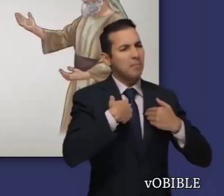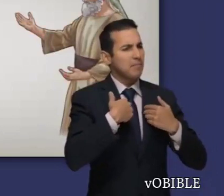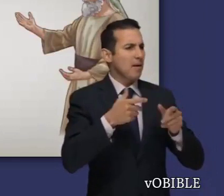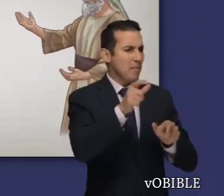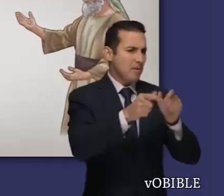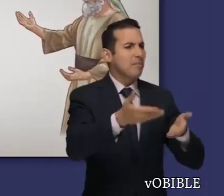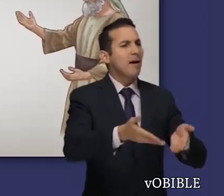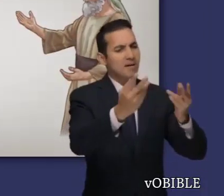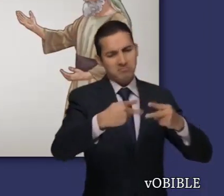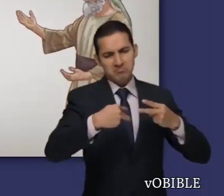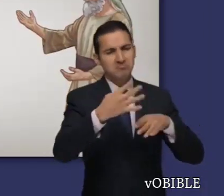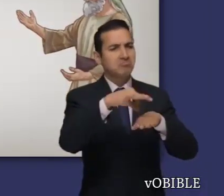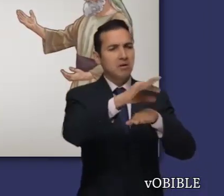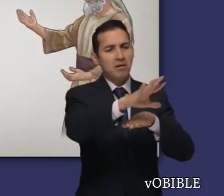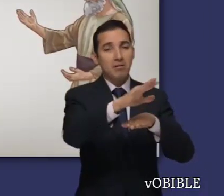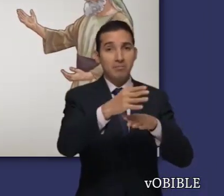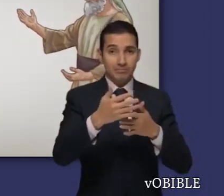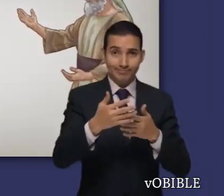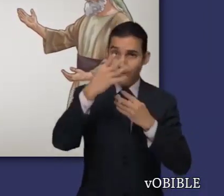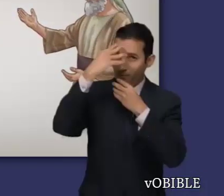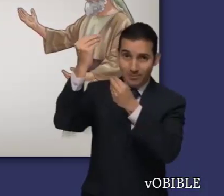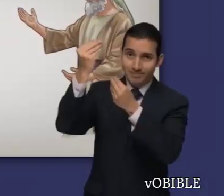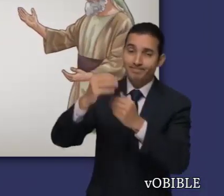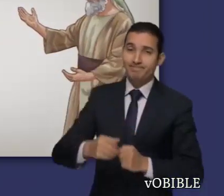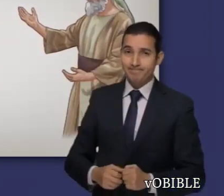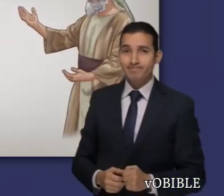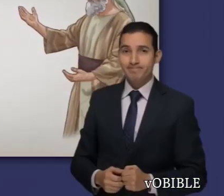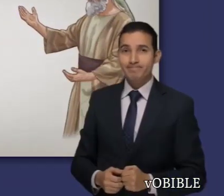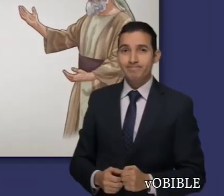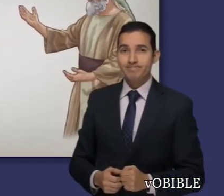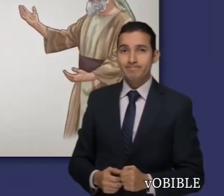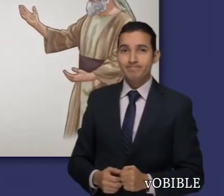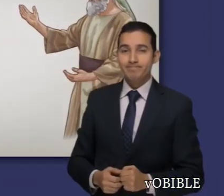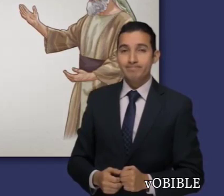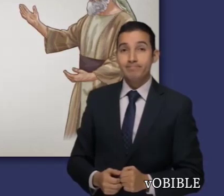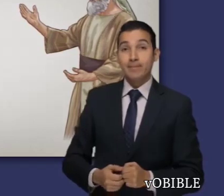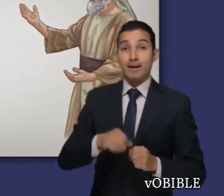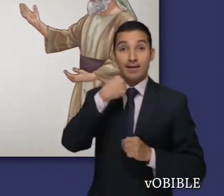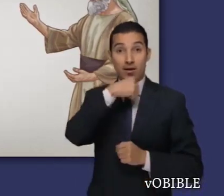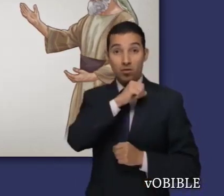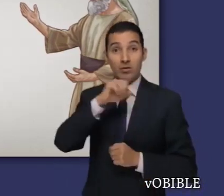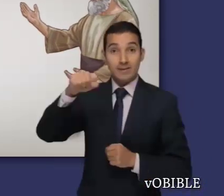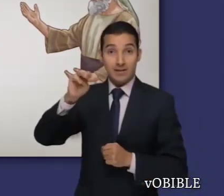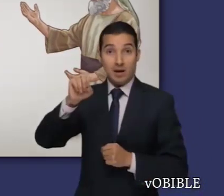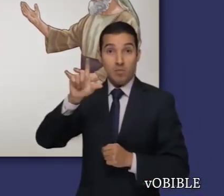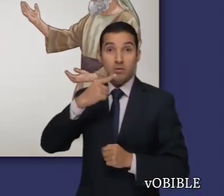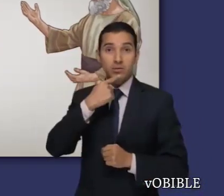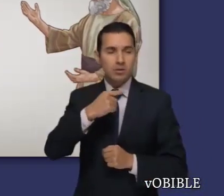Samuel le dice que obedecer es mejor que ofrecer un sacrificio, y que Jehová lo rechaza como rey.